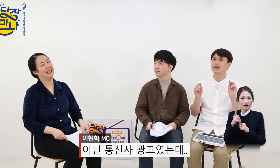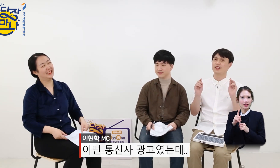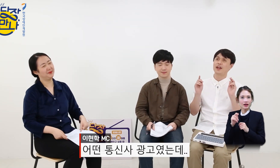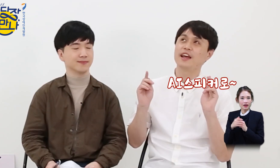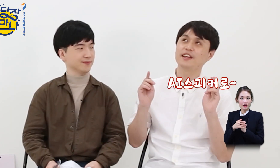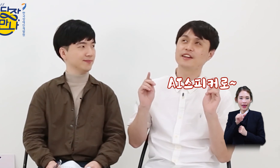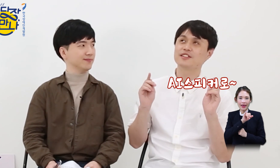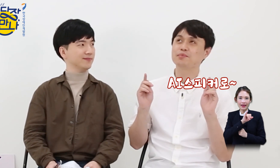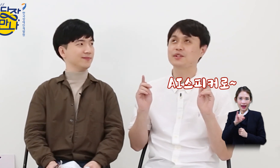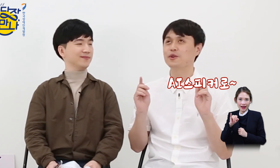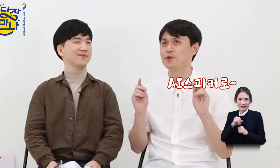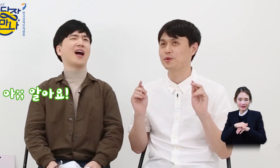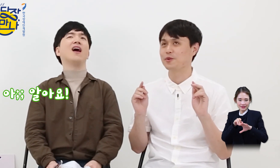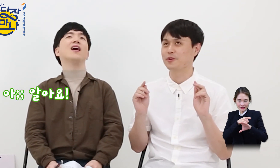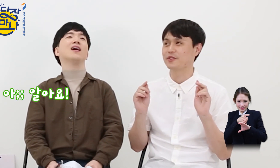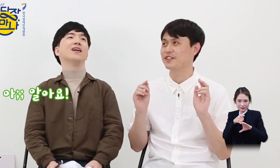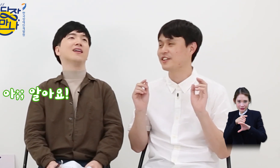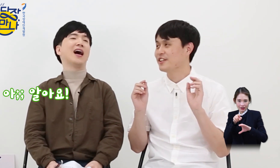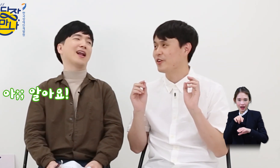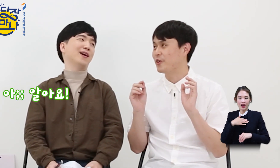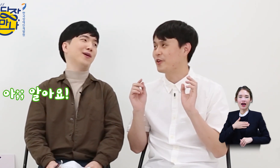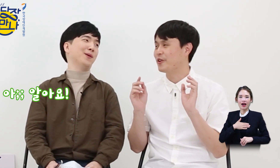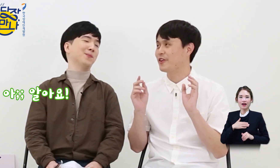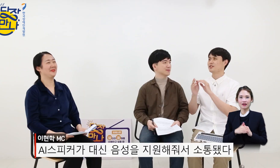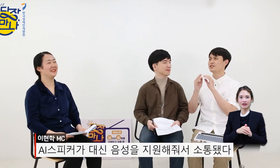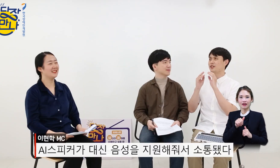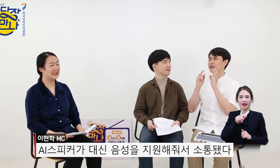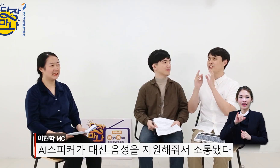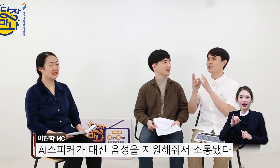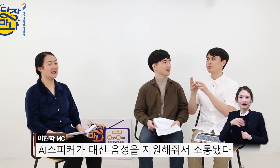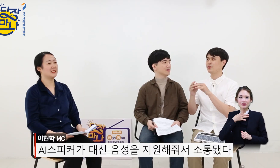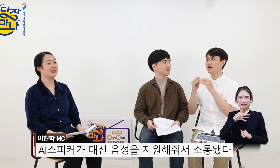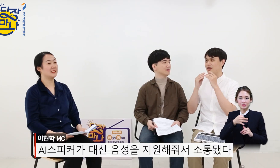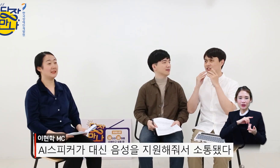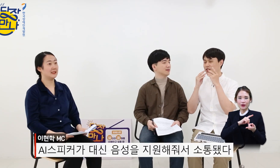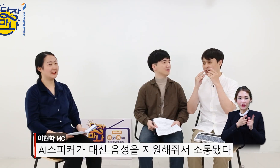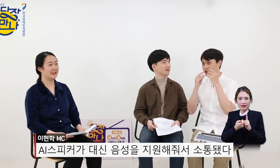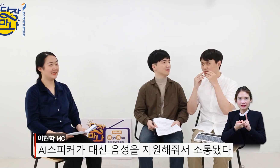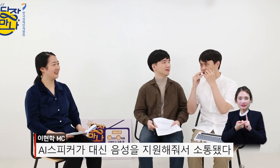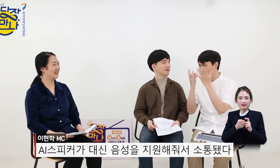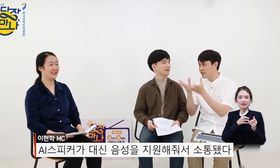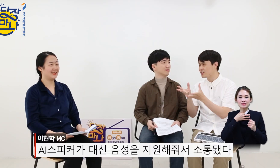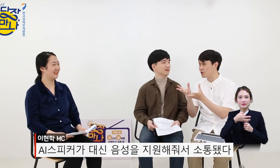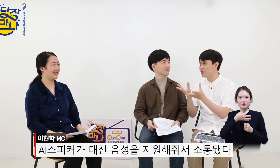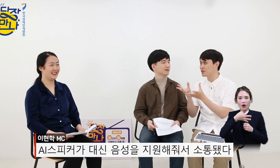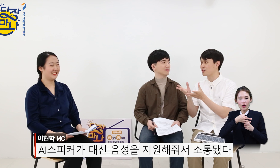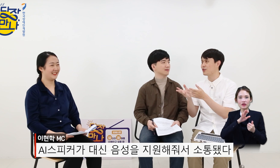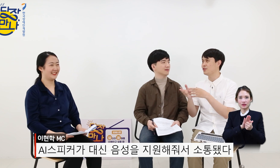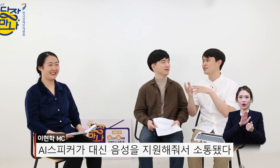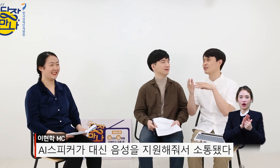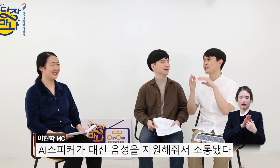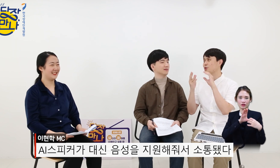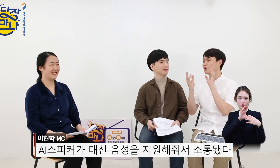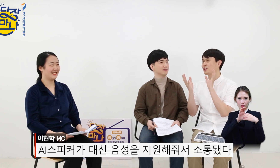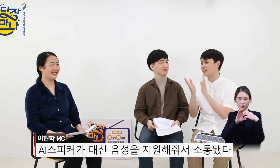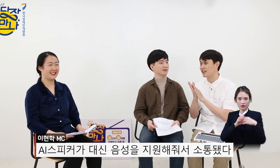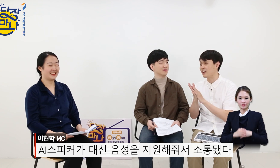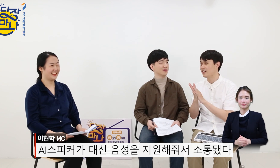AI 스피커로 아 알아요 이제 AI 스피커가 대신 음성을 지원해줘서 소통이 됐다